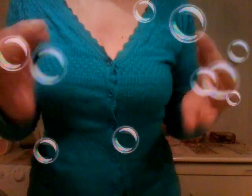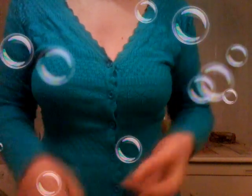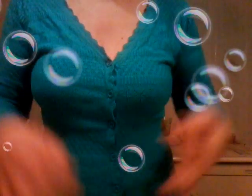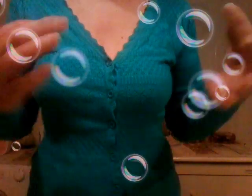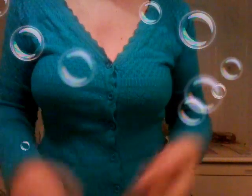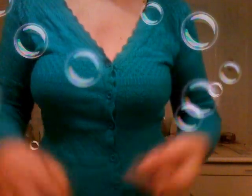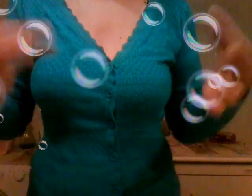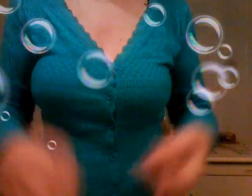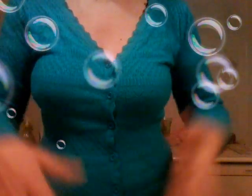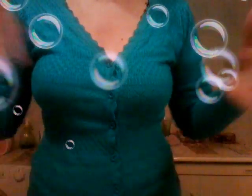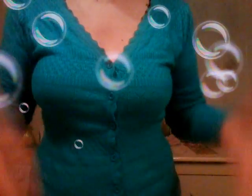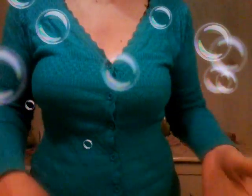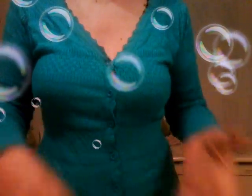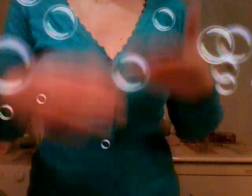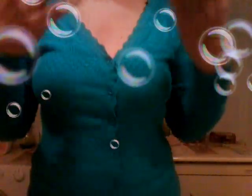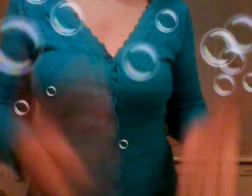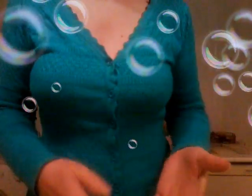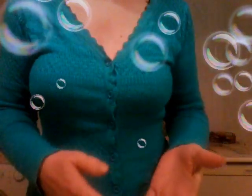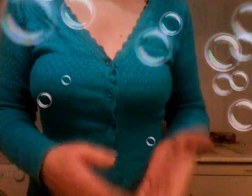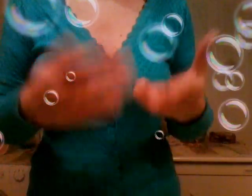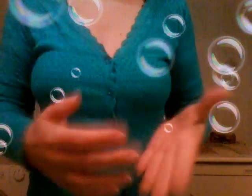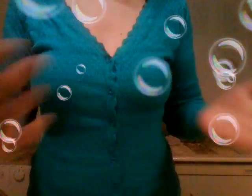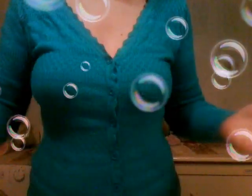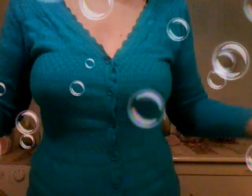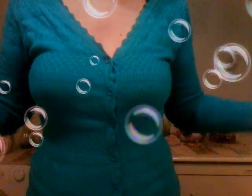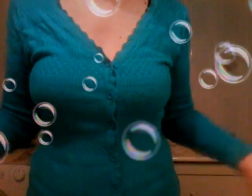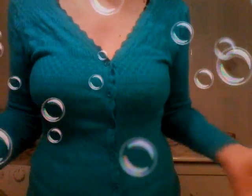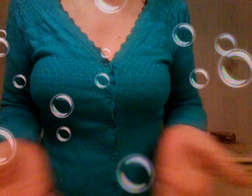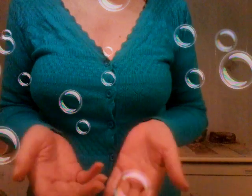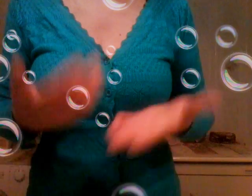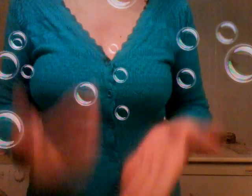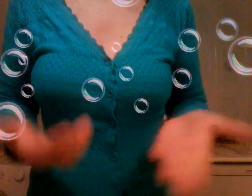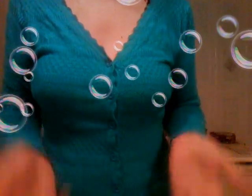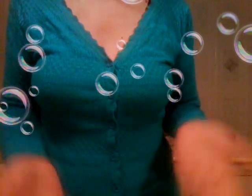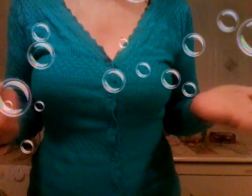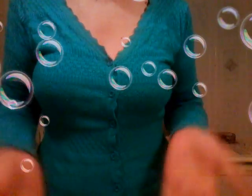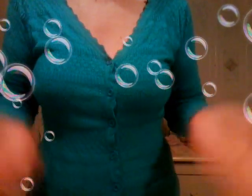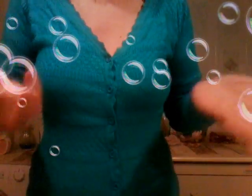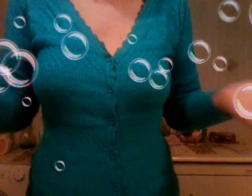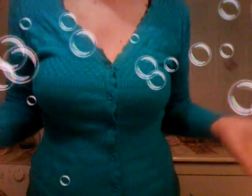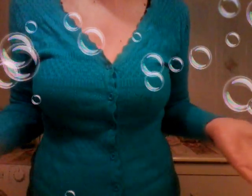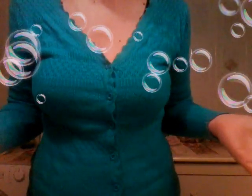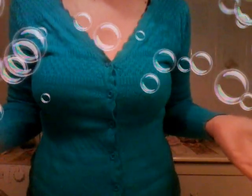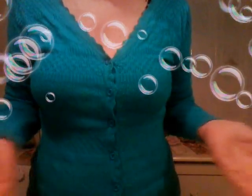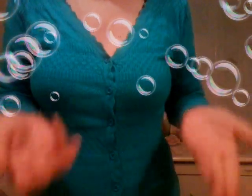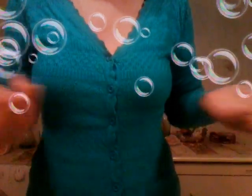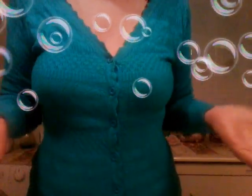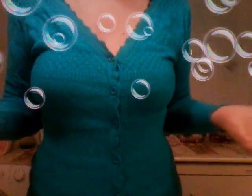idea da quale feccia è uscito il bambino attesi da quel canale sono usciti i peggiori i peggiori